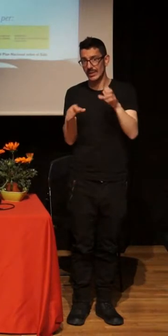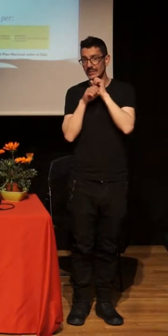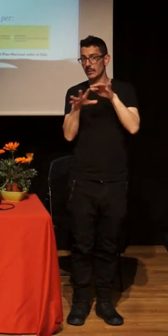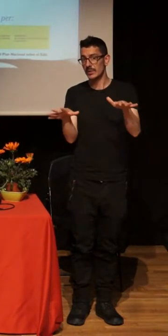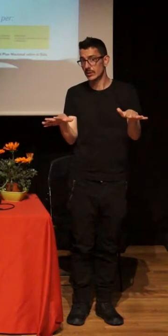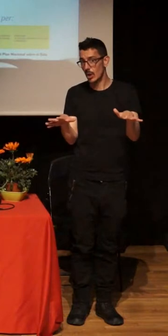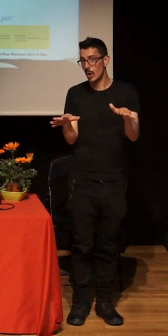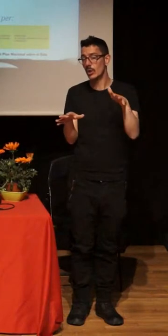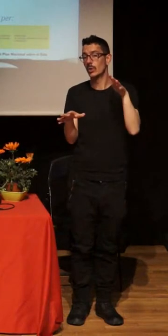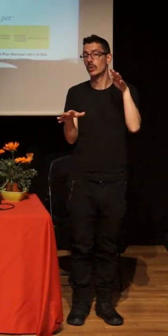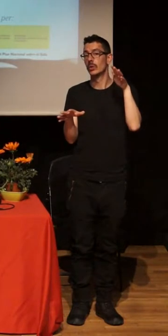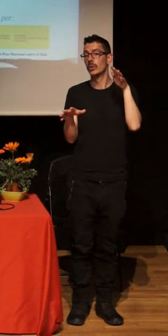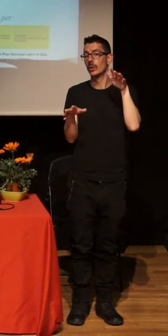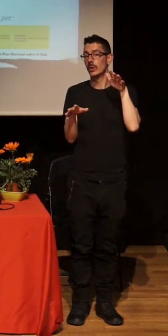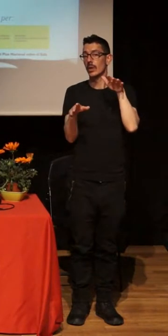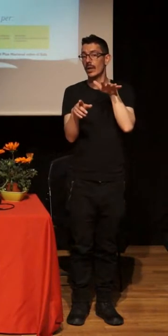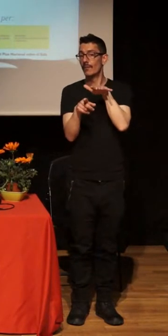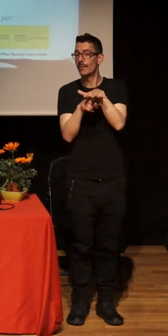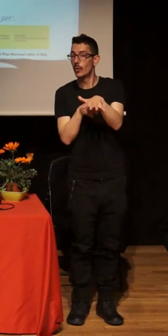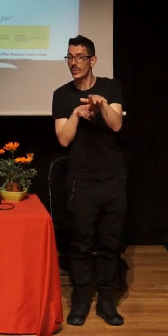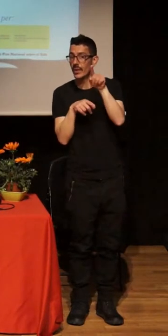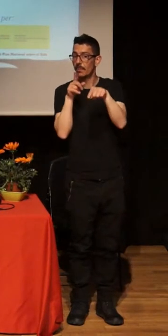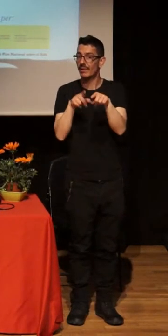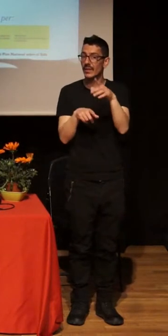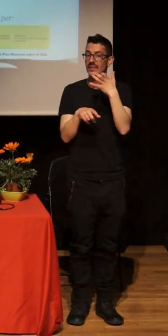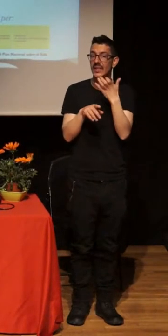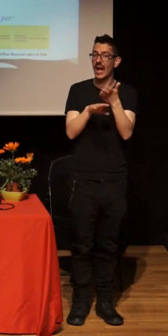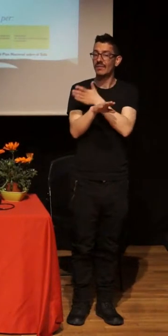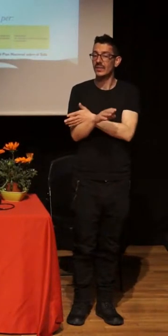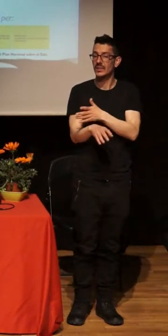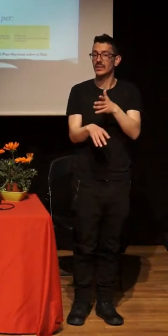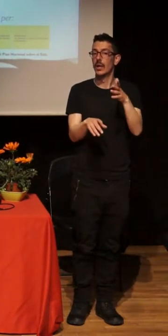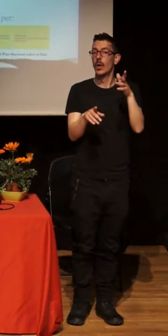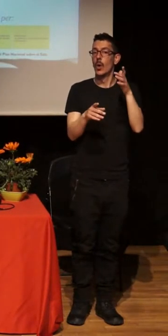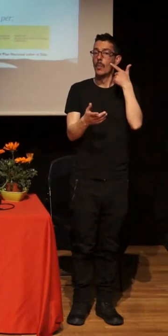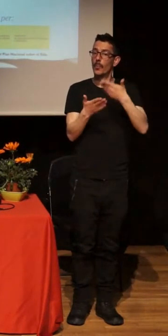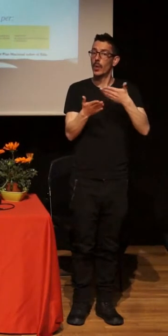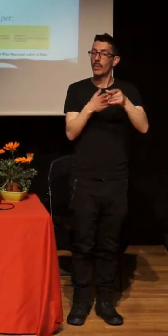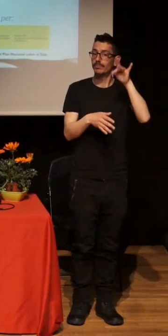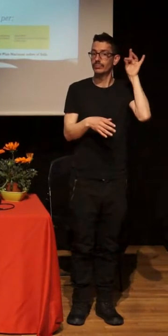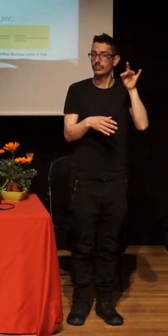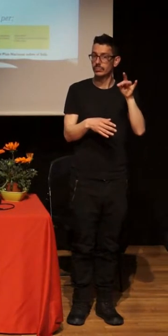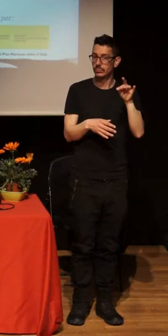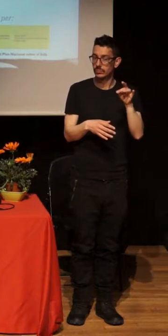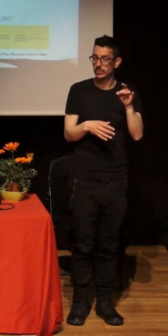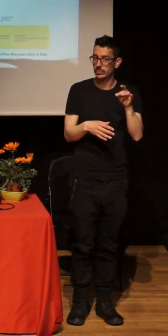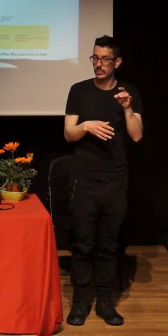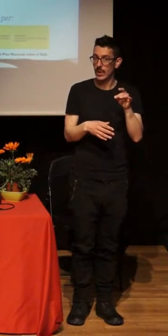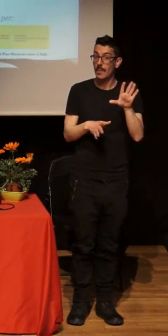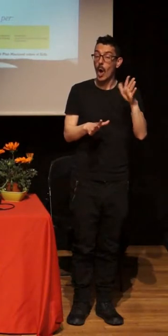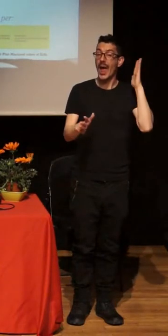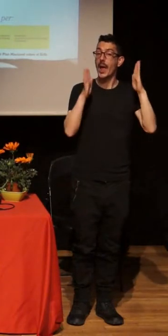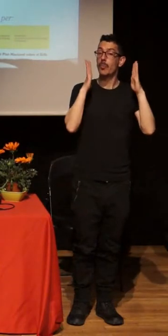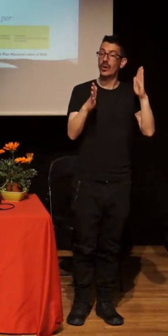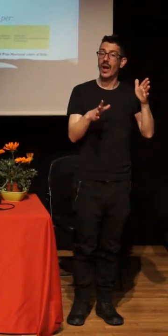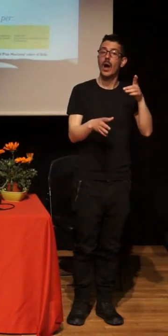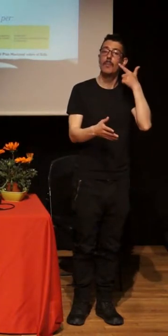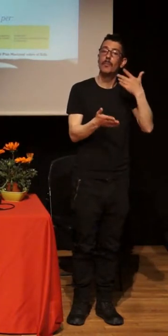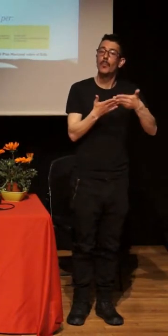VIH, que había existido, pero en aquel momento sí que nos encontramos con un boom en el que muy rápidamente, y lo digo desde el hablar de la prueba en los talleres